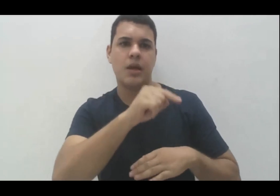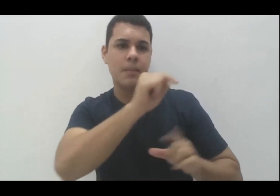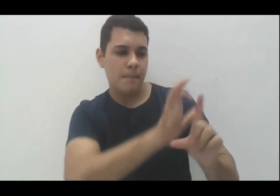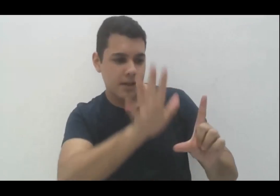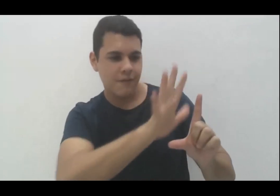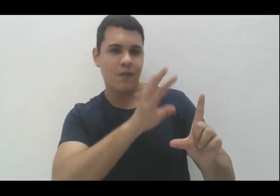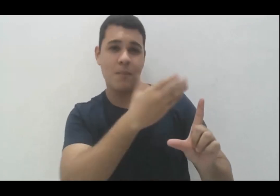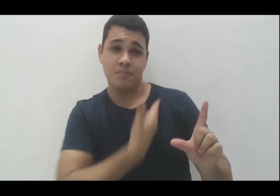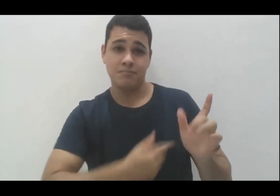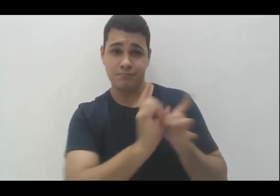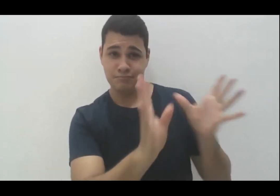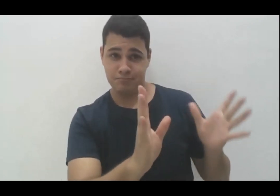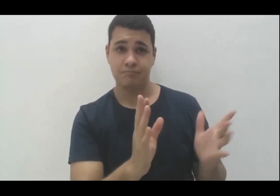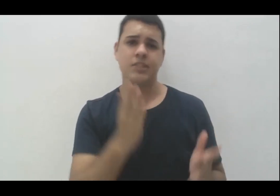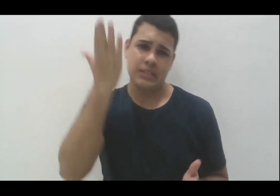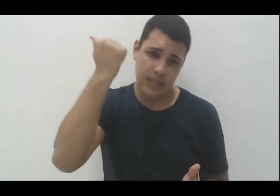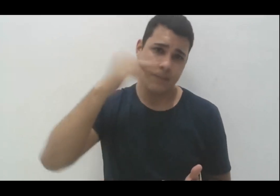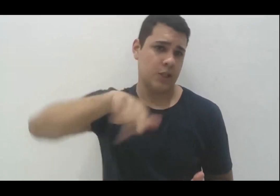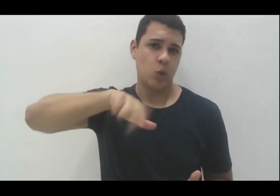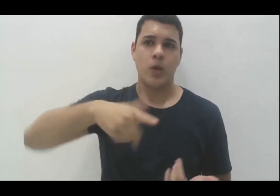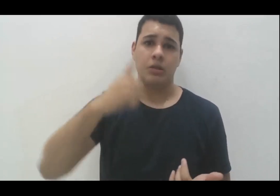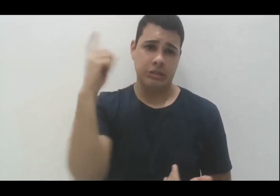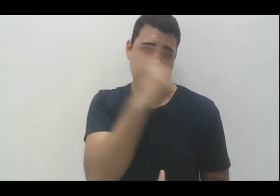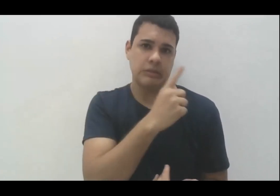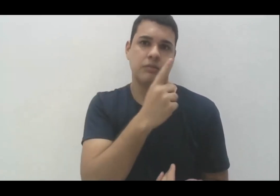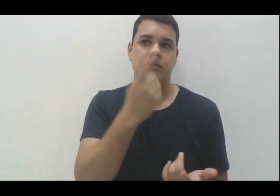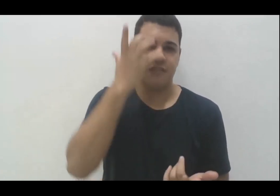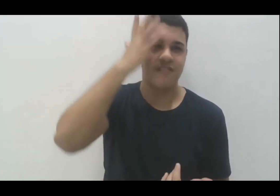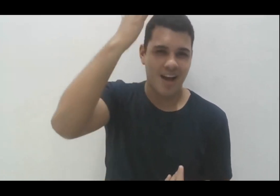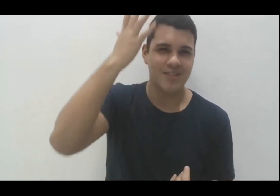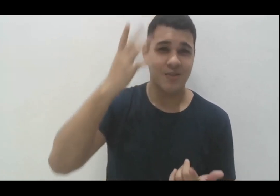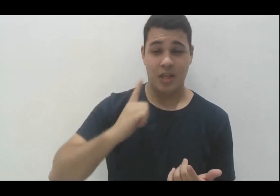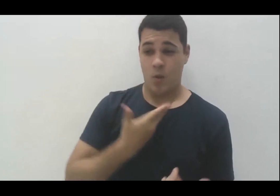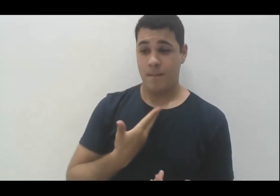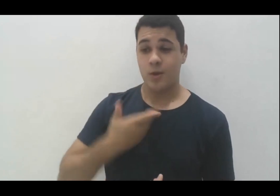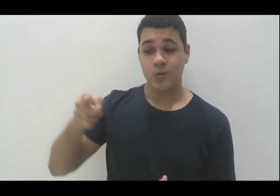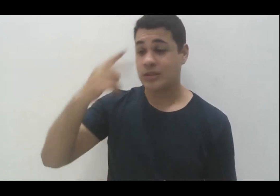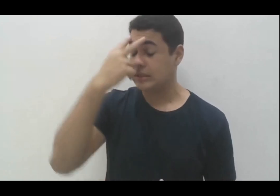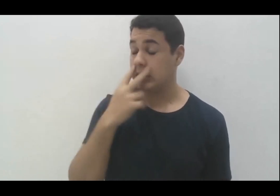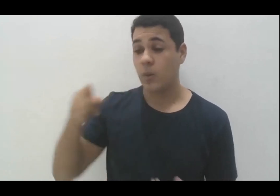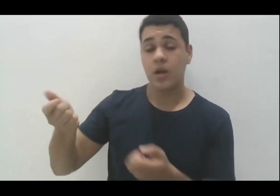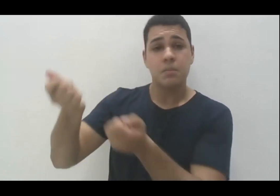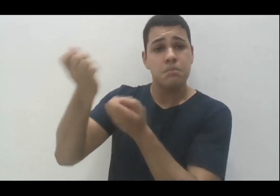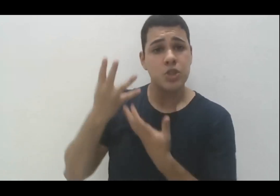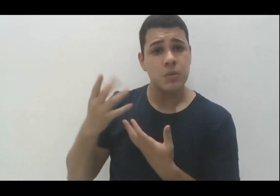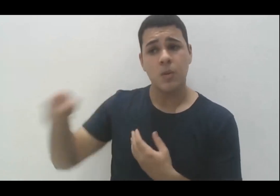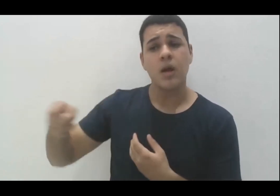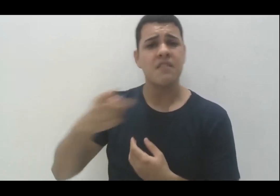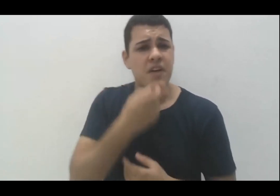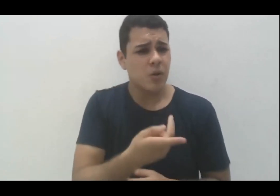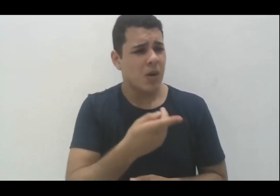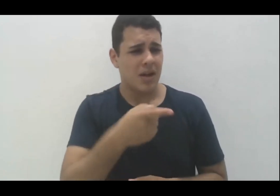sempre isso é viável, eu tenho um colega cego que me disse que para ele nenhuma das públicas é 100%,